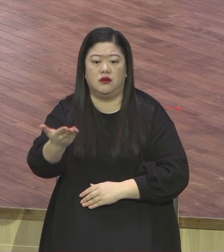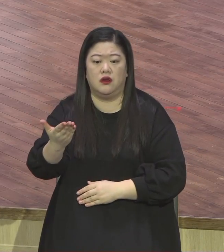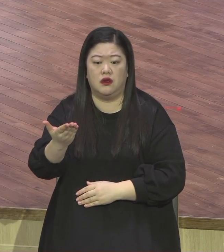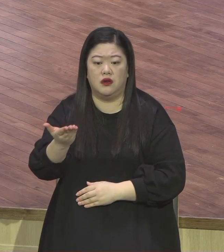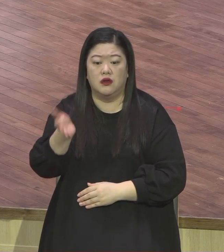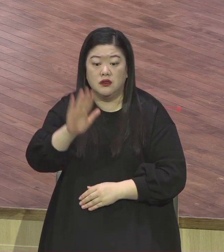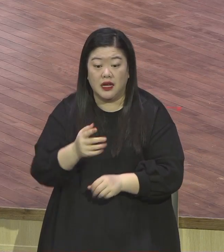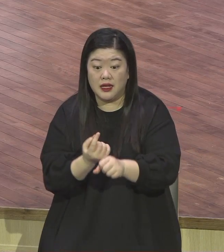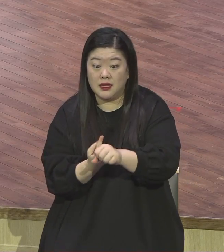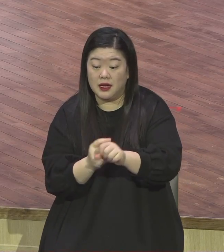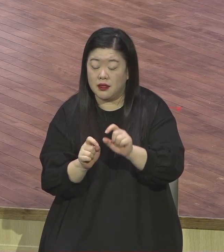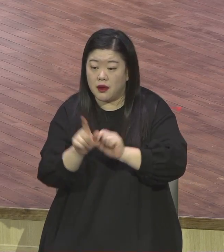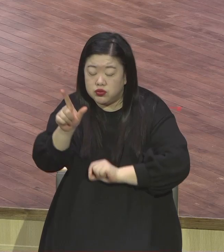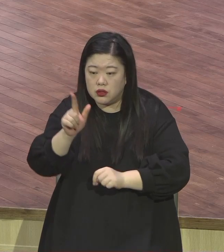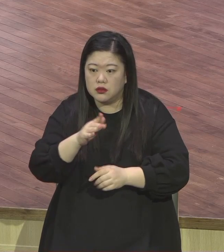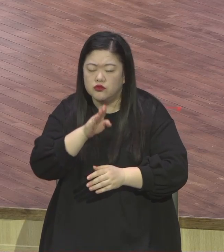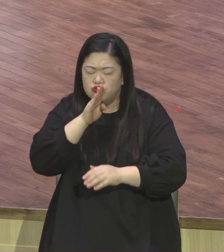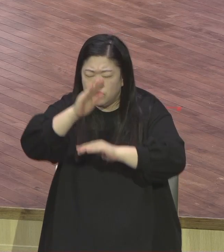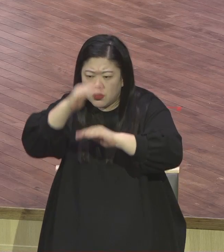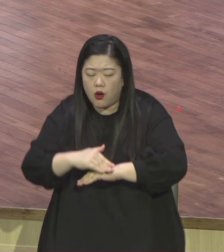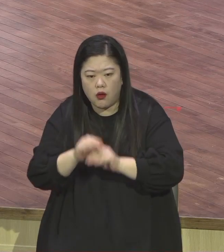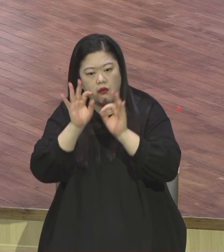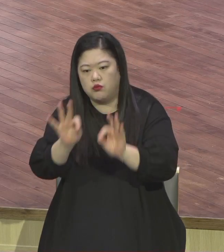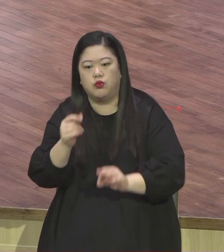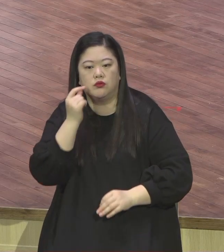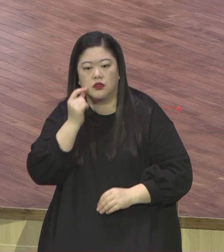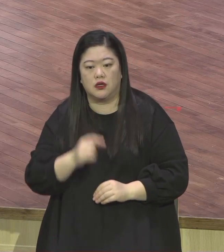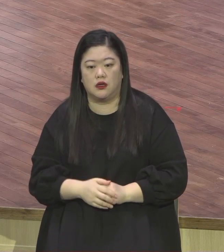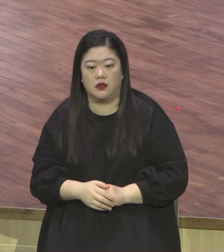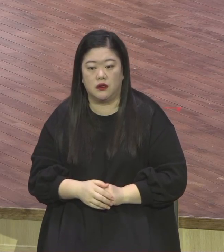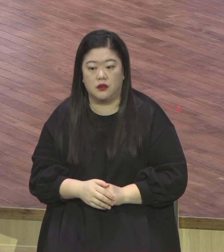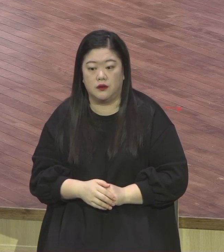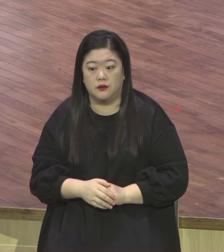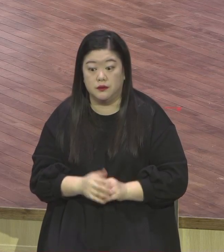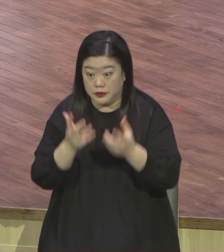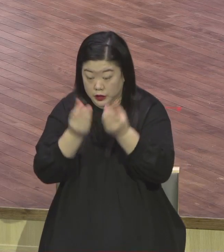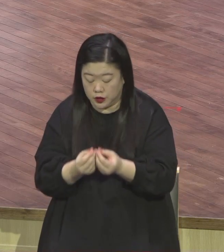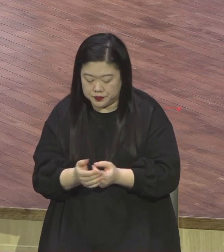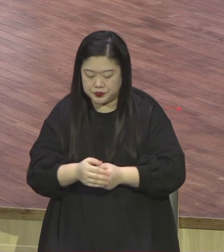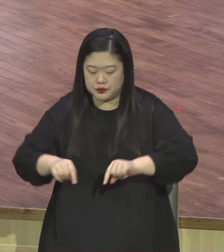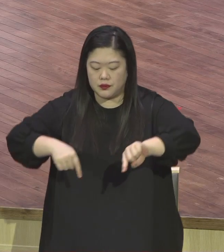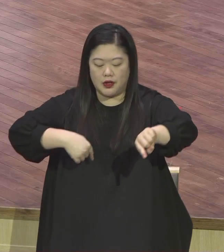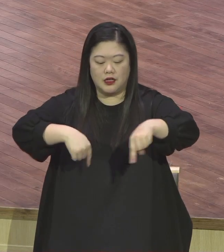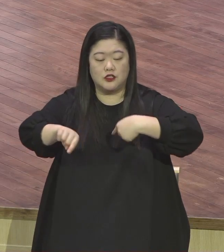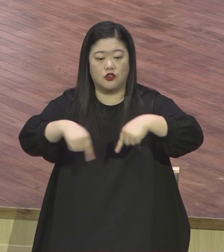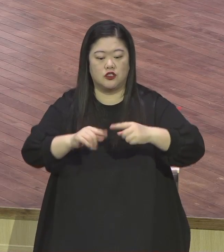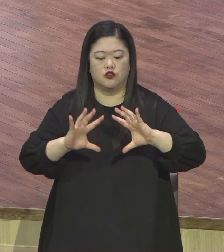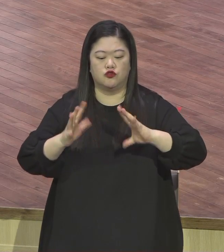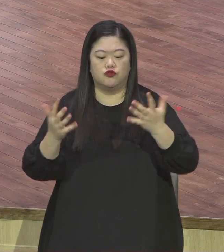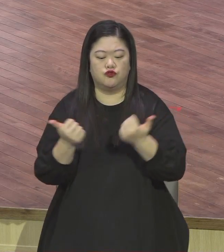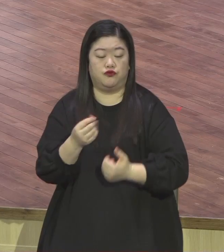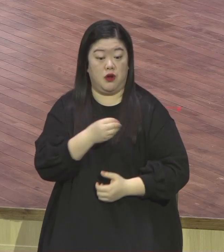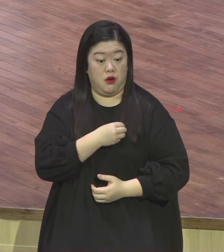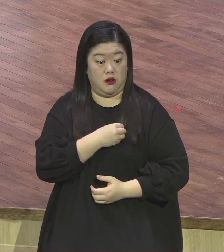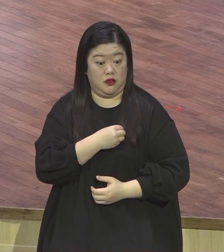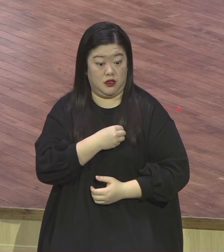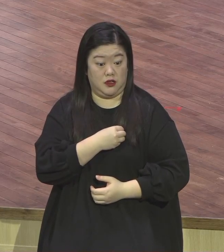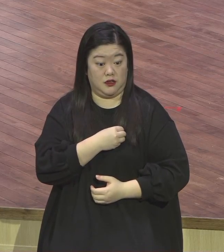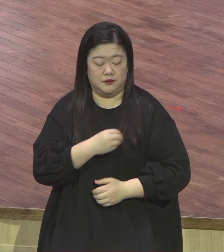정치권만 해도 그렇잖아요. 정치인들 보세요. 우리나라 미래를 발전시켜 나가고 국민들을 잘 살게